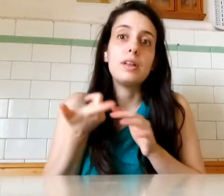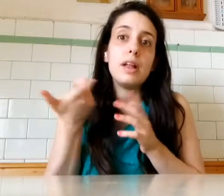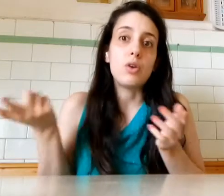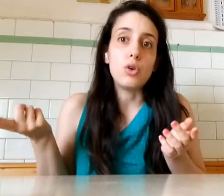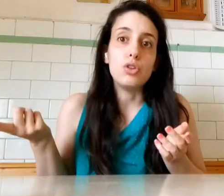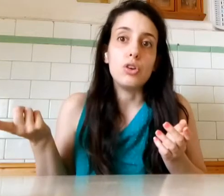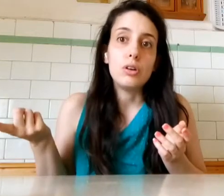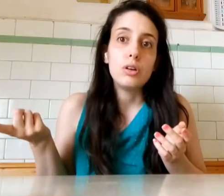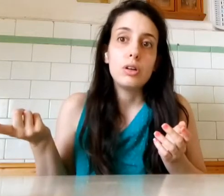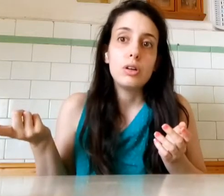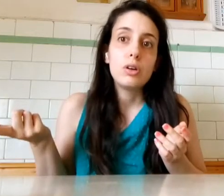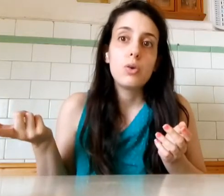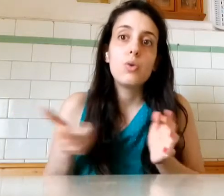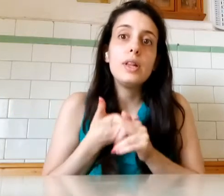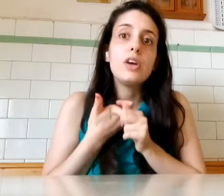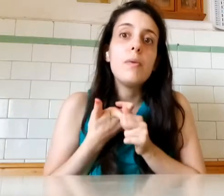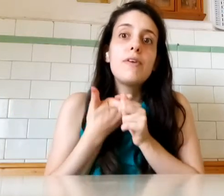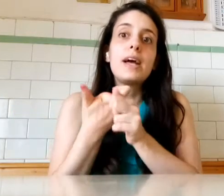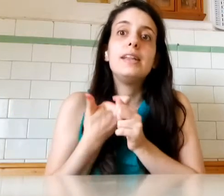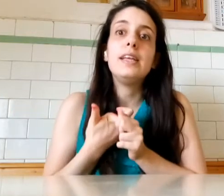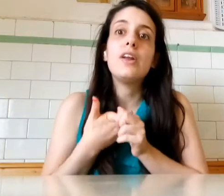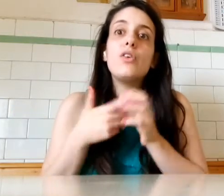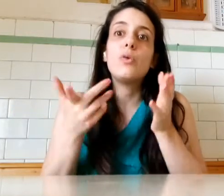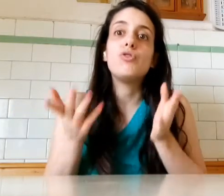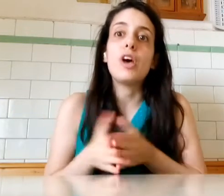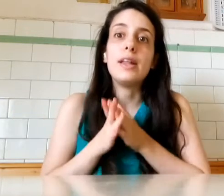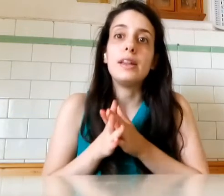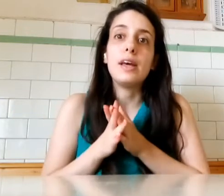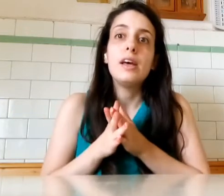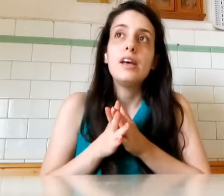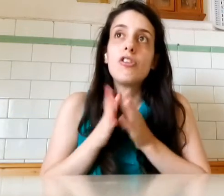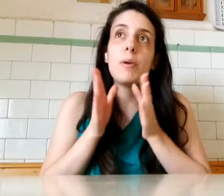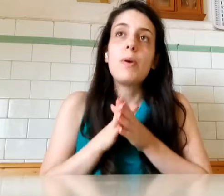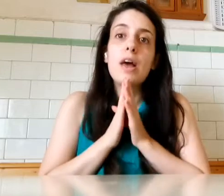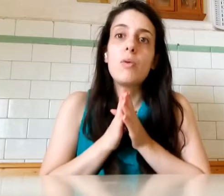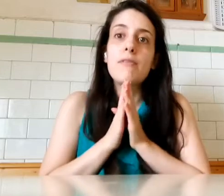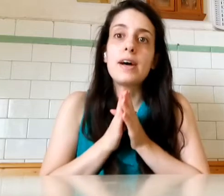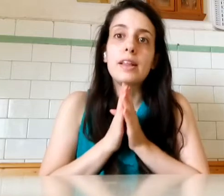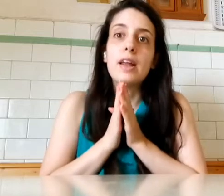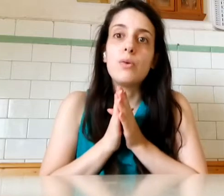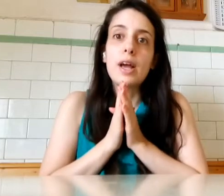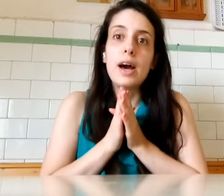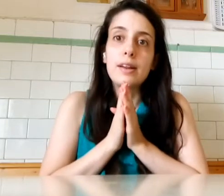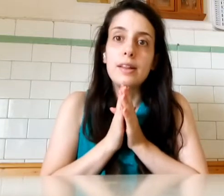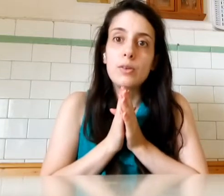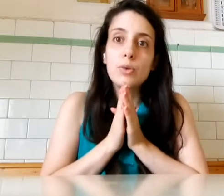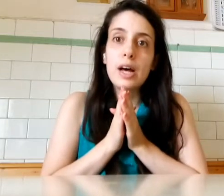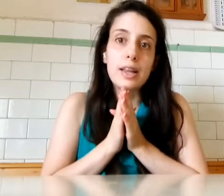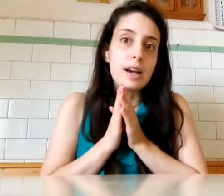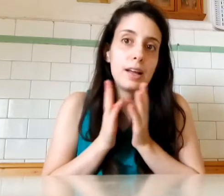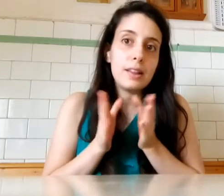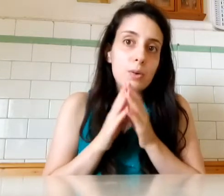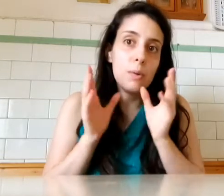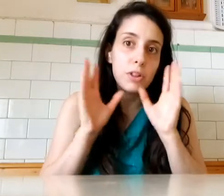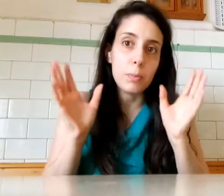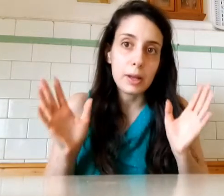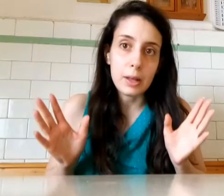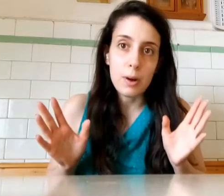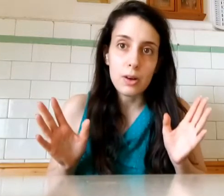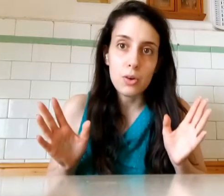'è rotto Quindi come fai A dire Non è urgente? Cioè Ma quella Come ha fatto A laurearsi? Scusate ragazzi Qua mi soppessa qualcosa